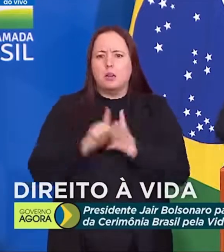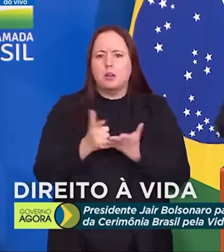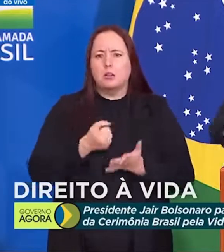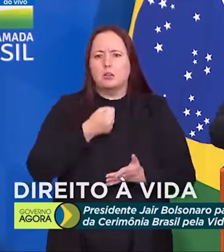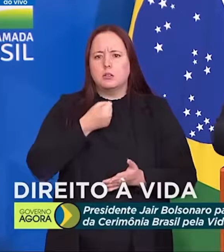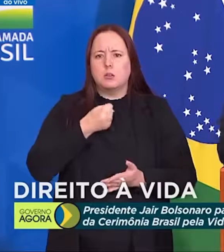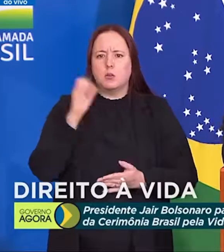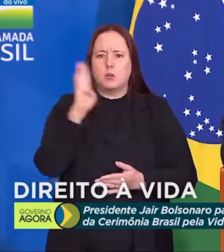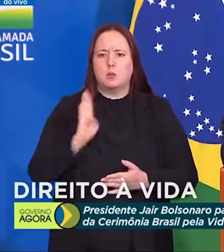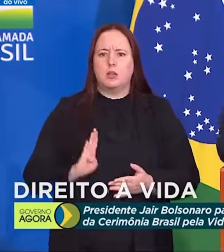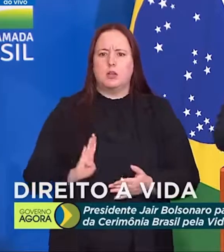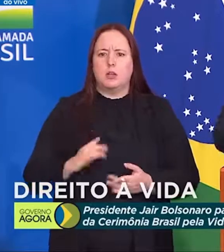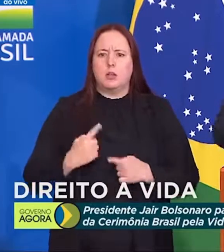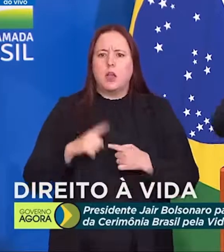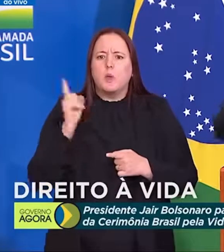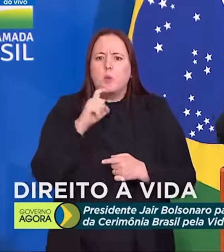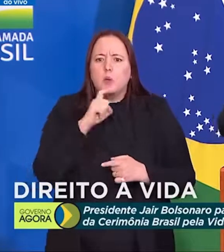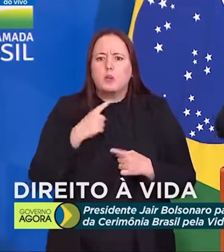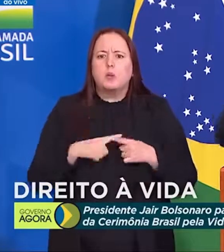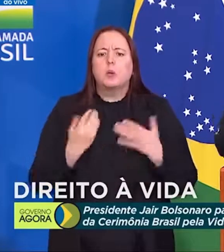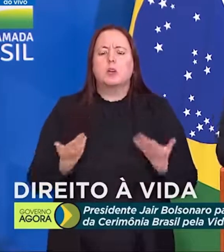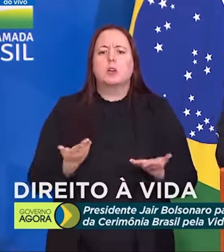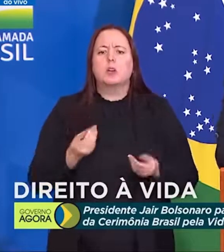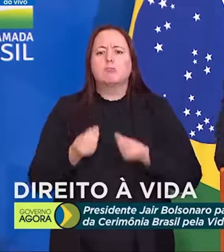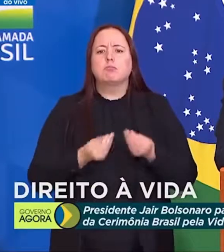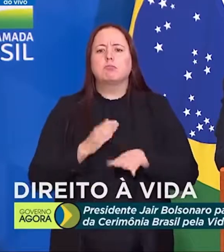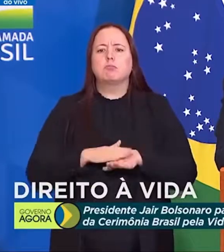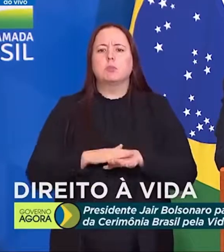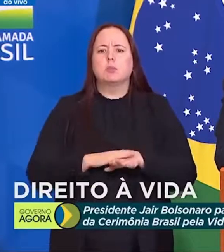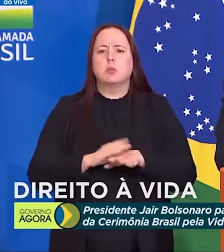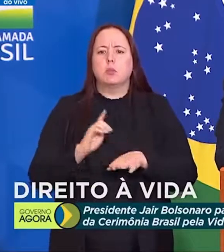que é uma fábrica de fake news, em especial Globo Folha.